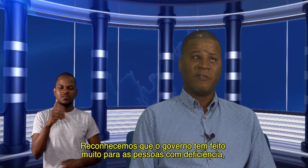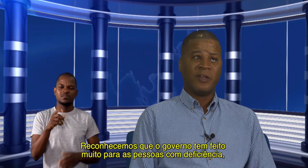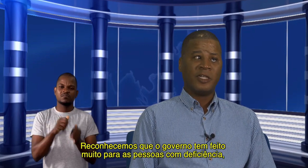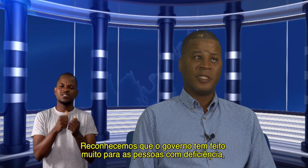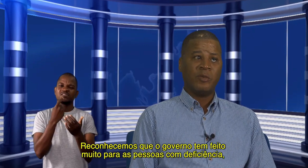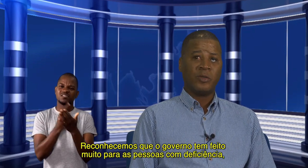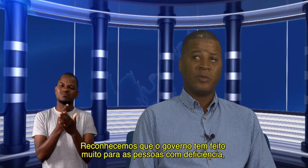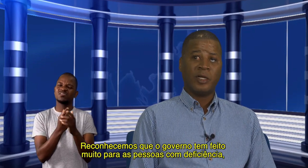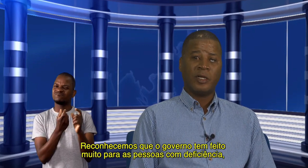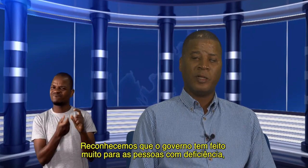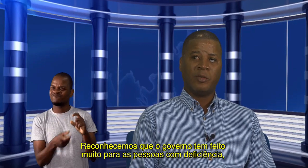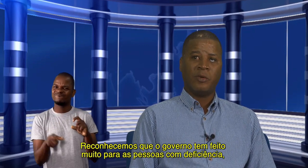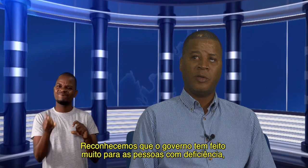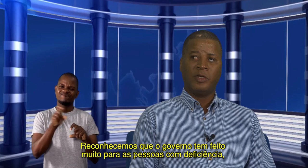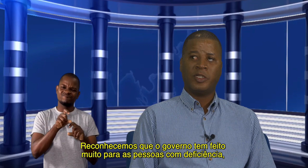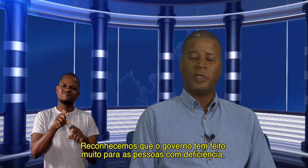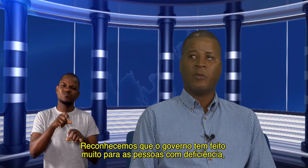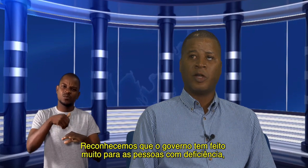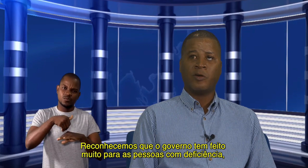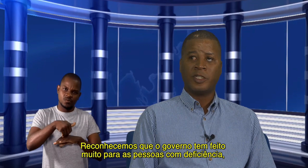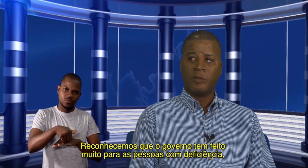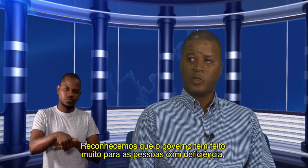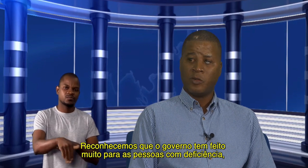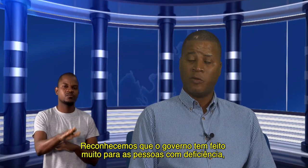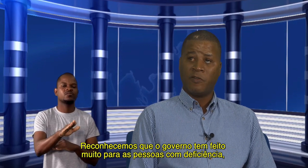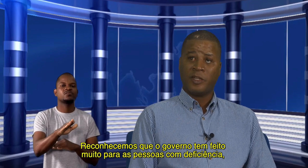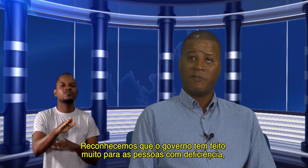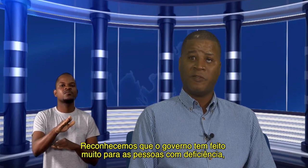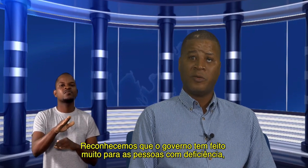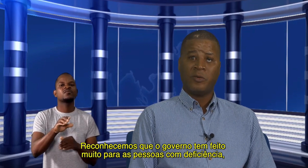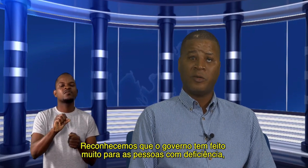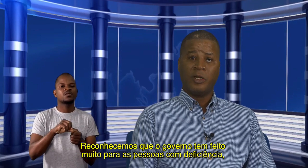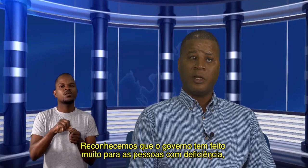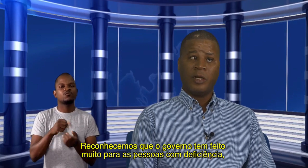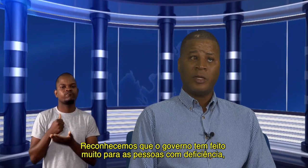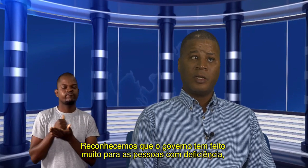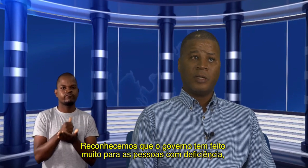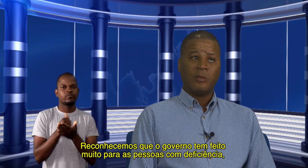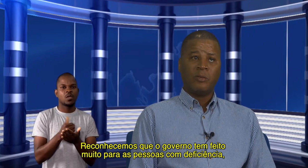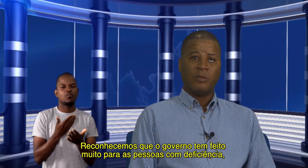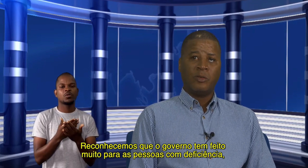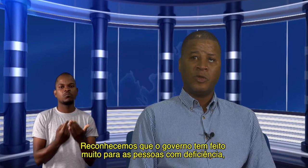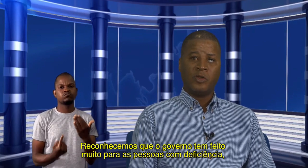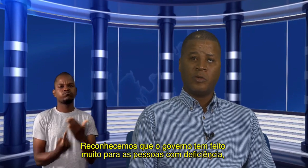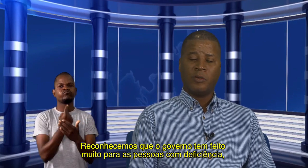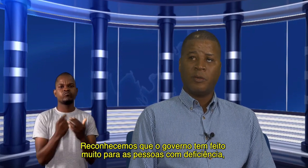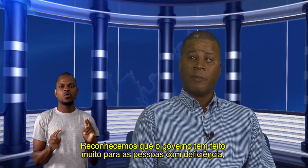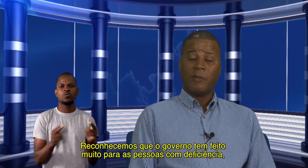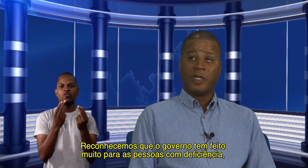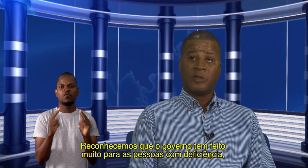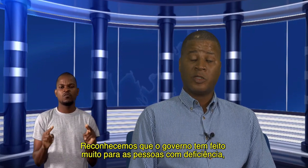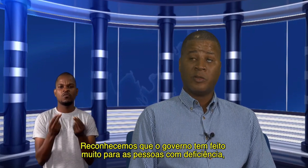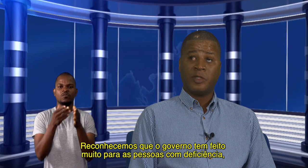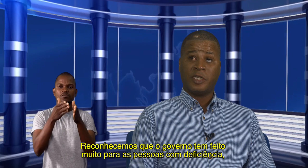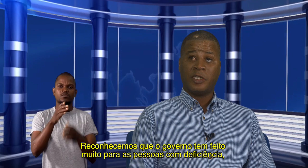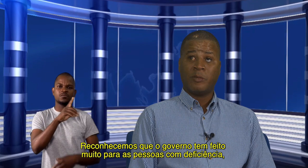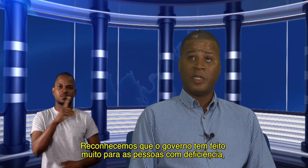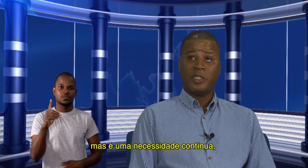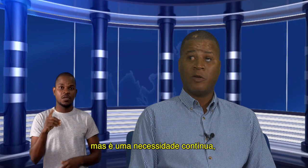haver essa abertura. Reconhecemos que o governo tem feito muito pelas suas consciências, mas é